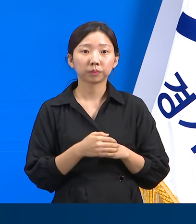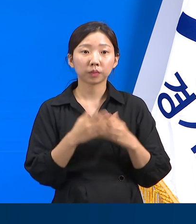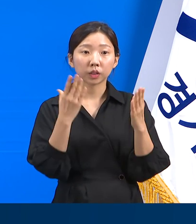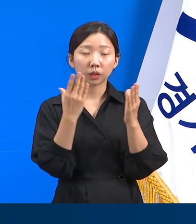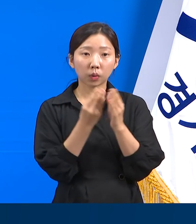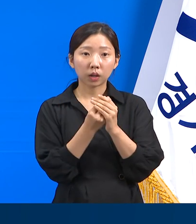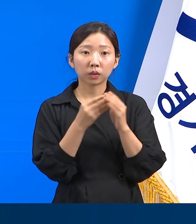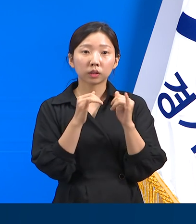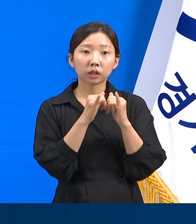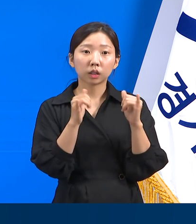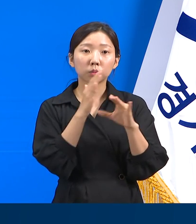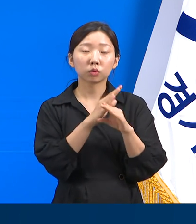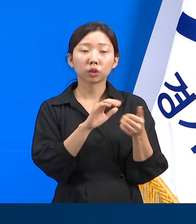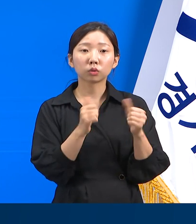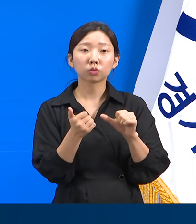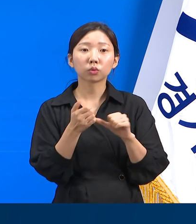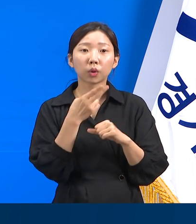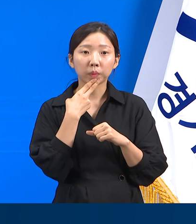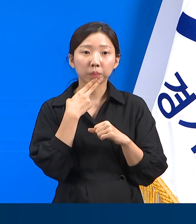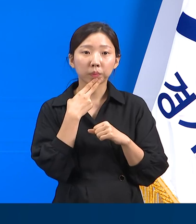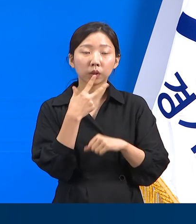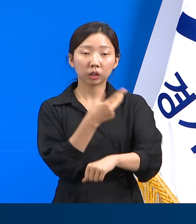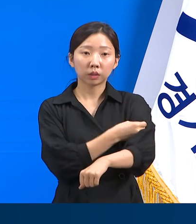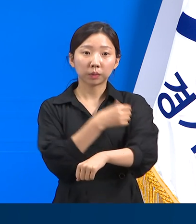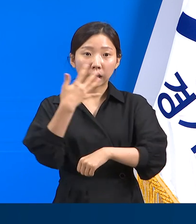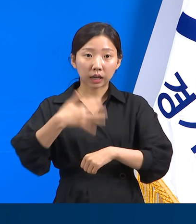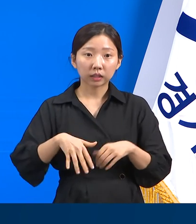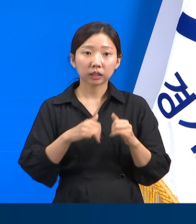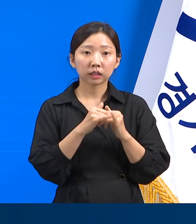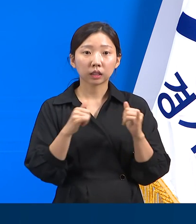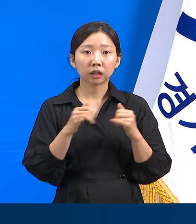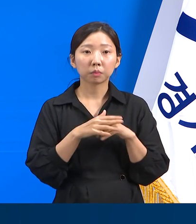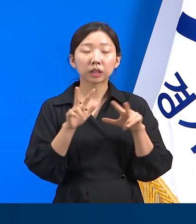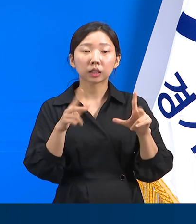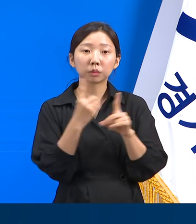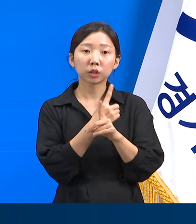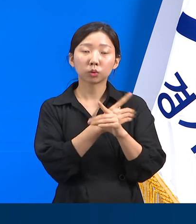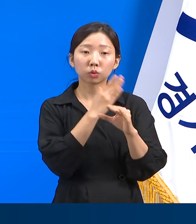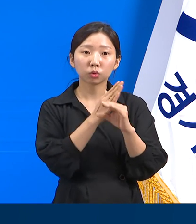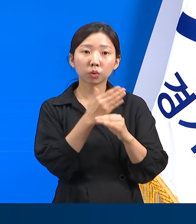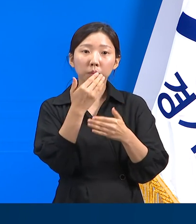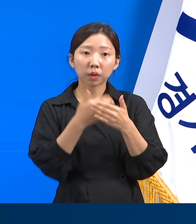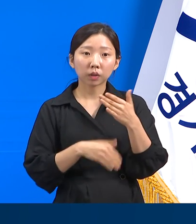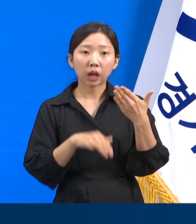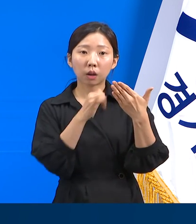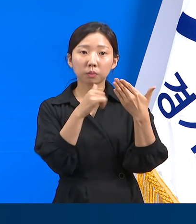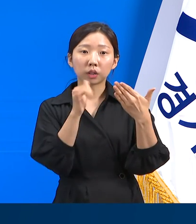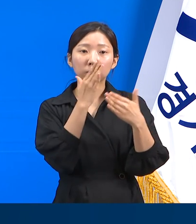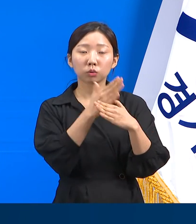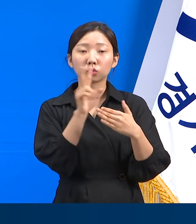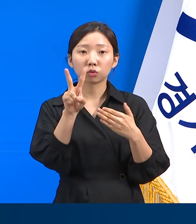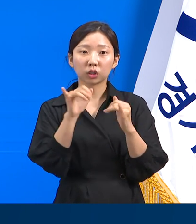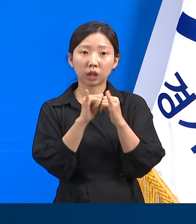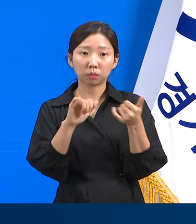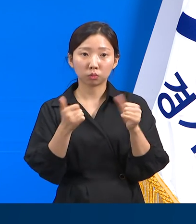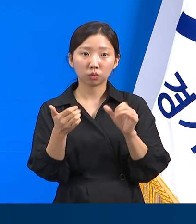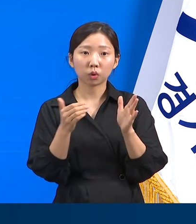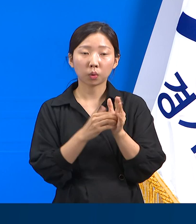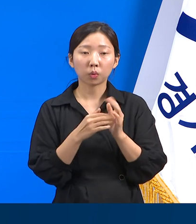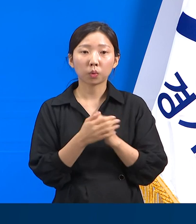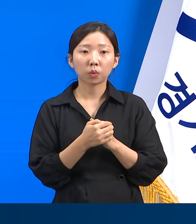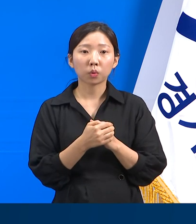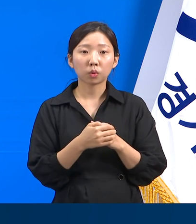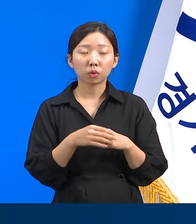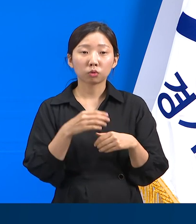완료자 중 사망자는 없었으며 미접종자 중 현재 치료 중인 환자를 제외하면 9명 중 2명이 사망하여 치명률은